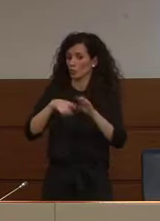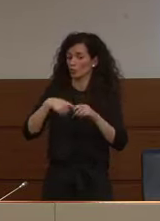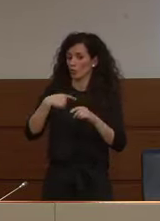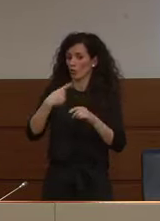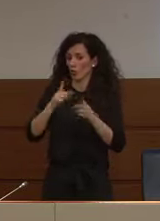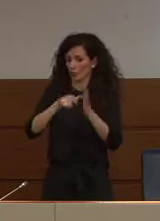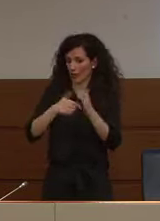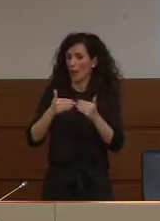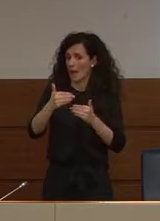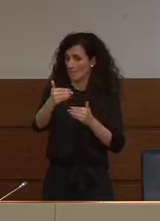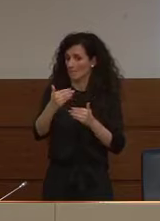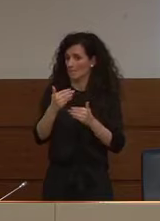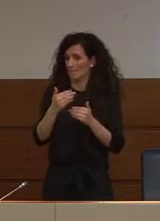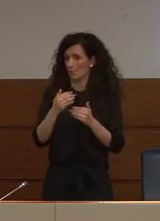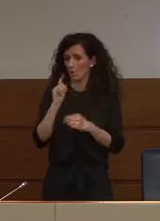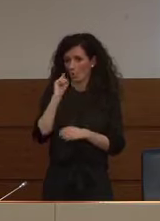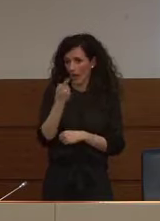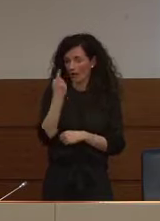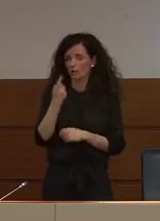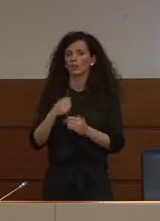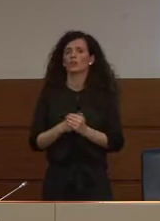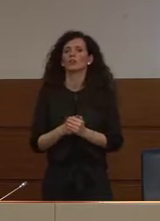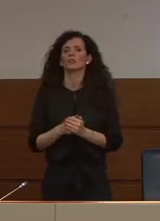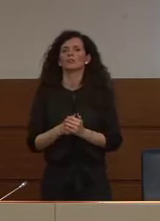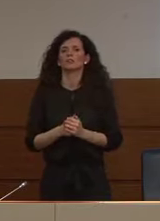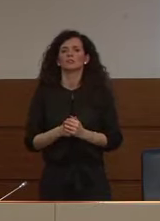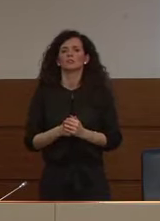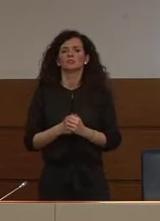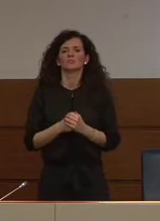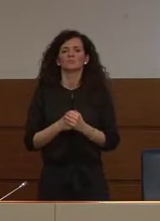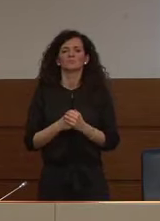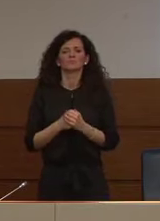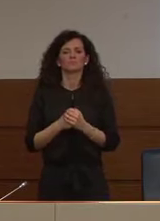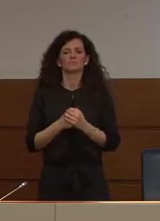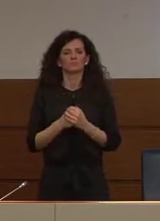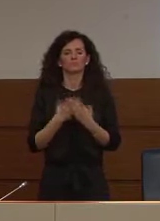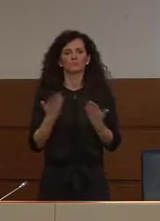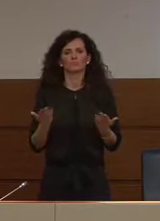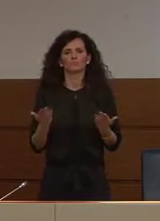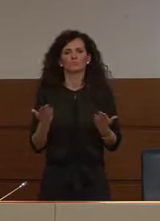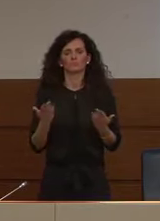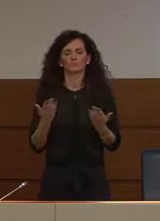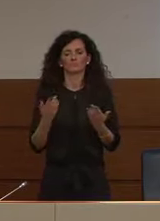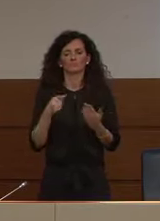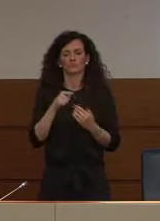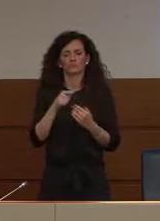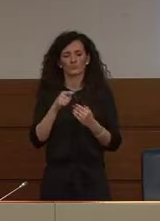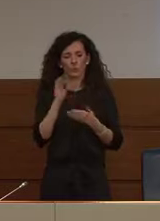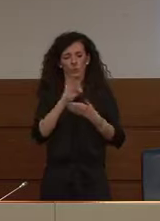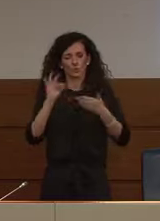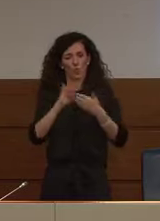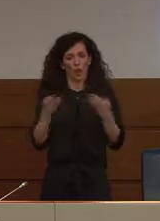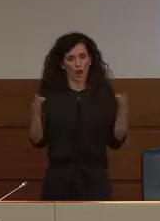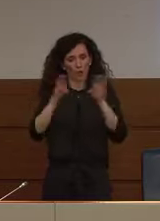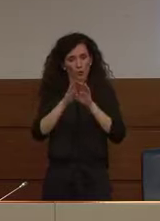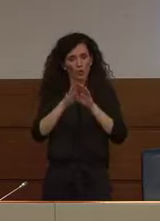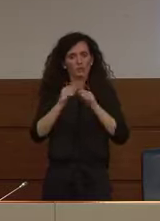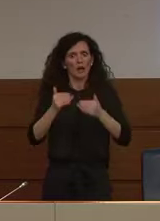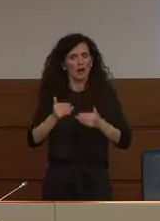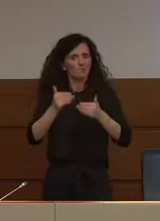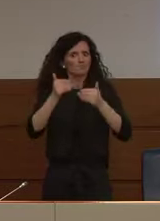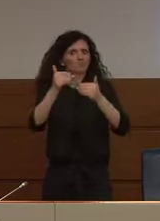seconda domanda per raccomandare la proroga la rimando